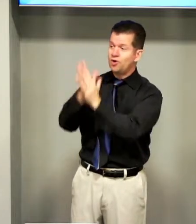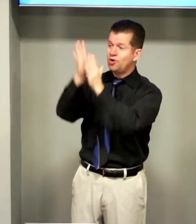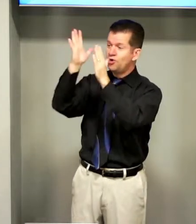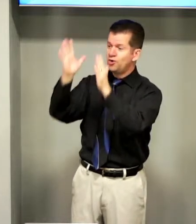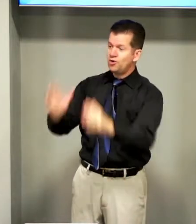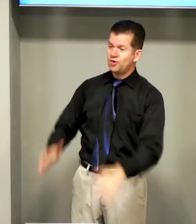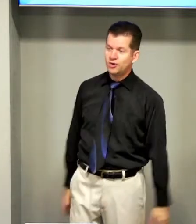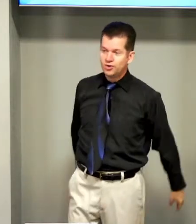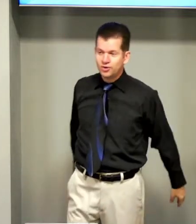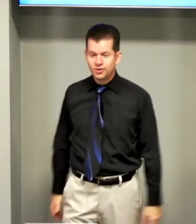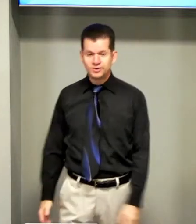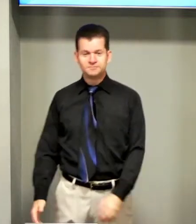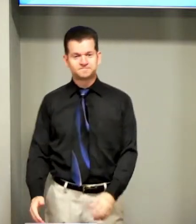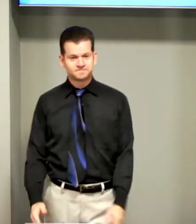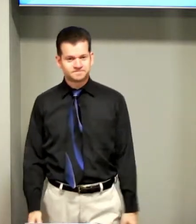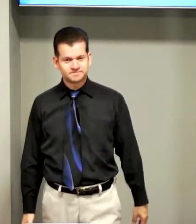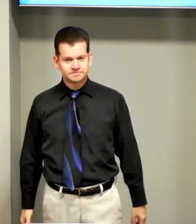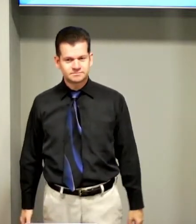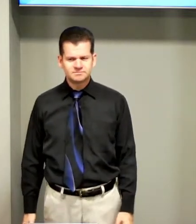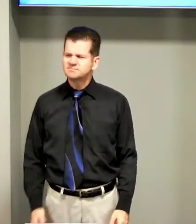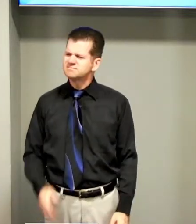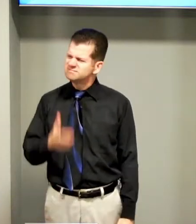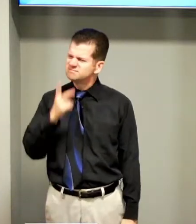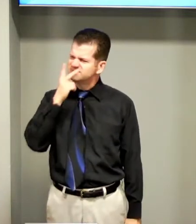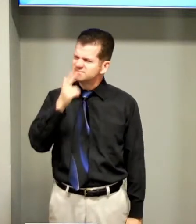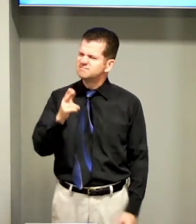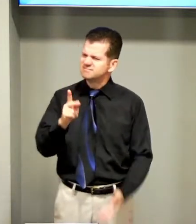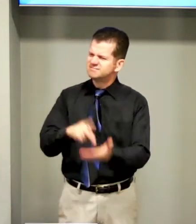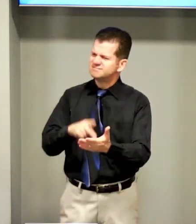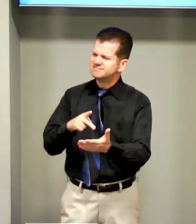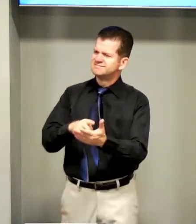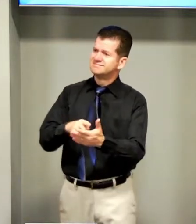E santo E as